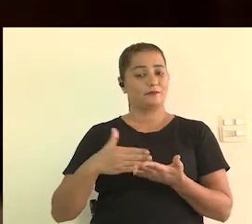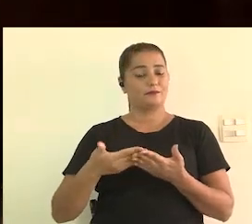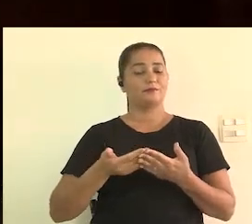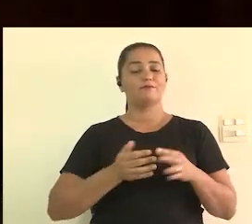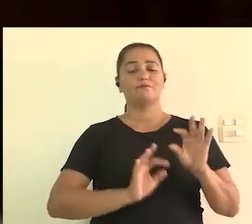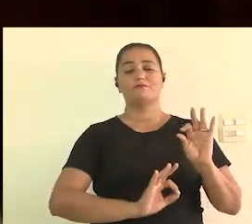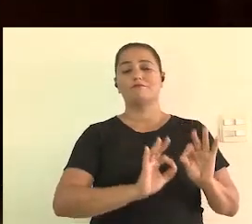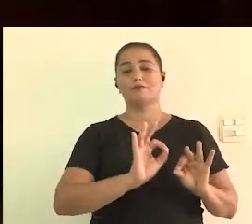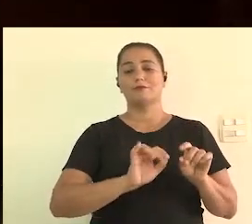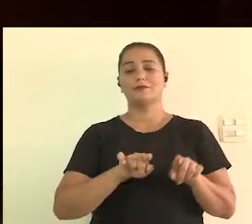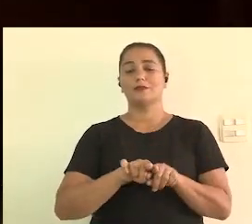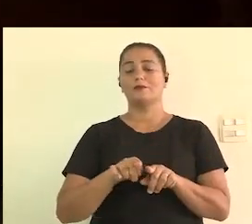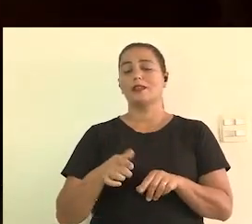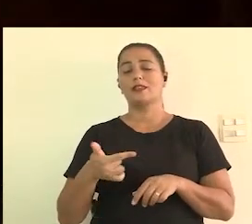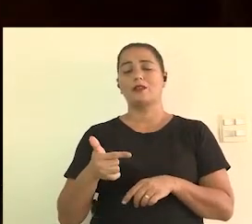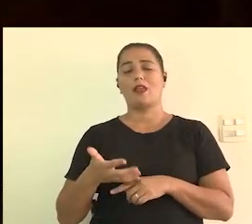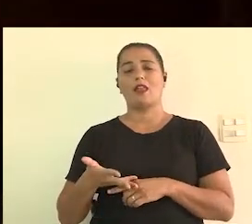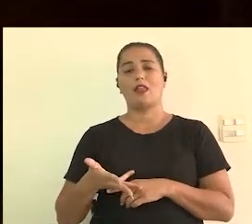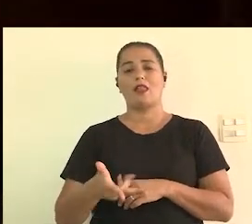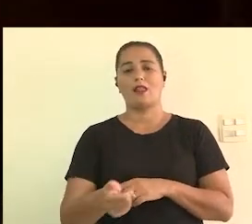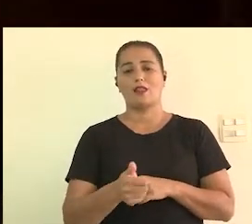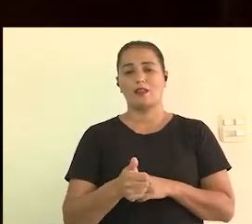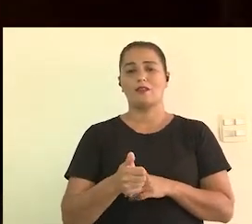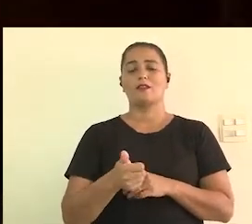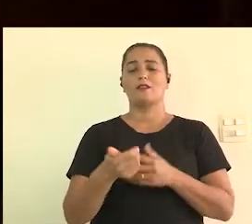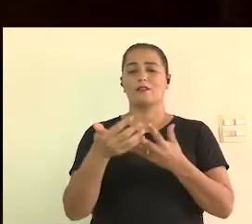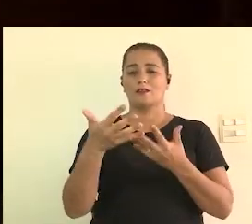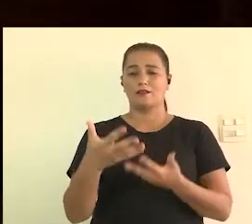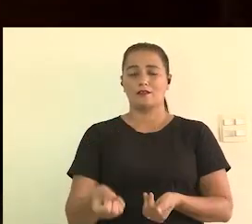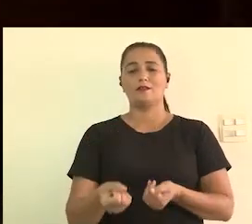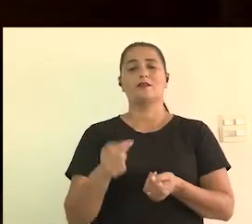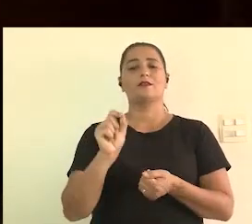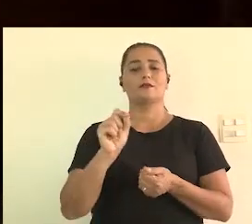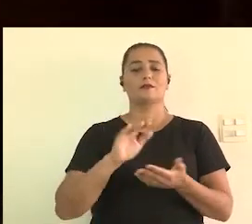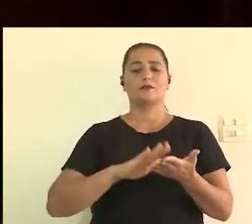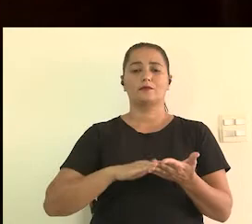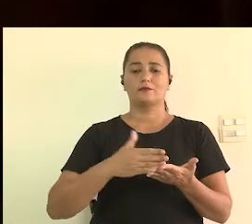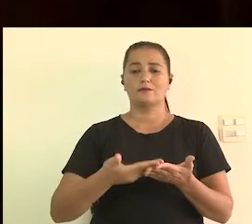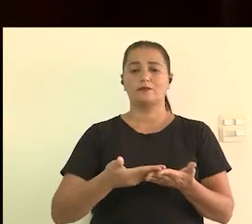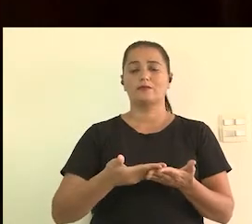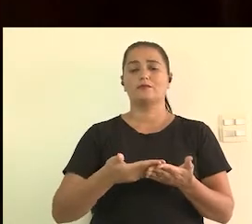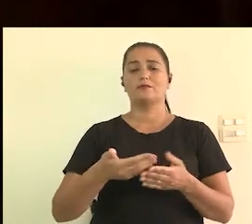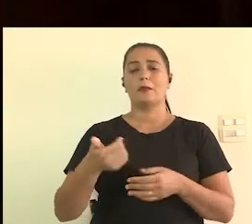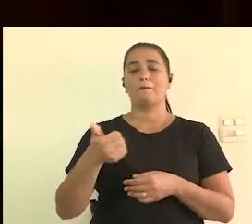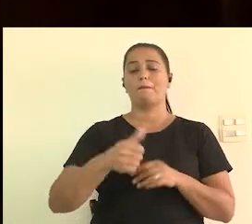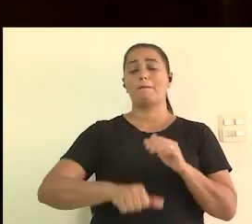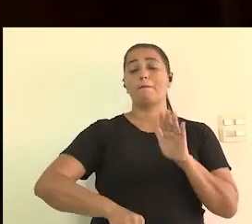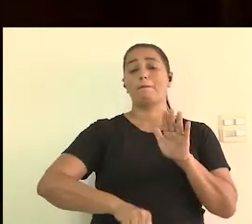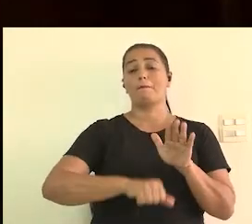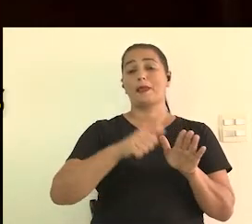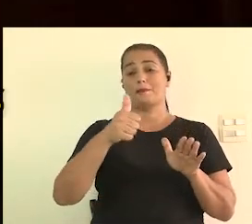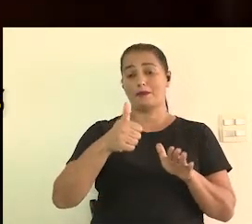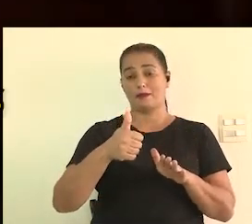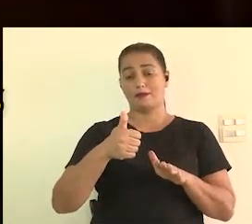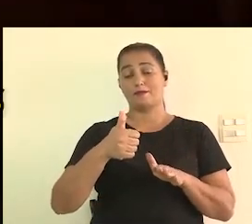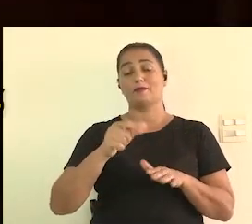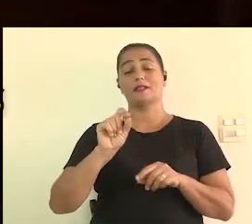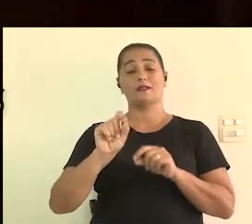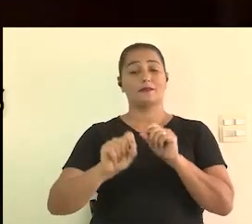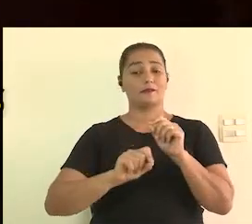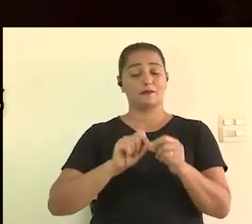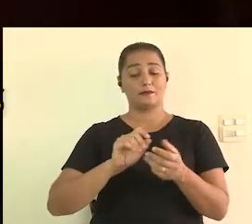preparados e os despreparados os intérpretes que aceitavam talvez a interpretação pela primeira vez os